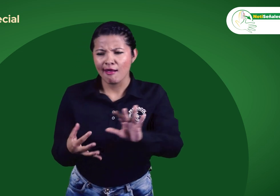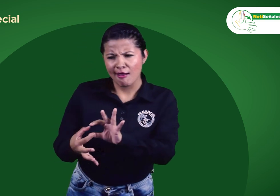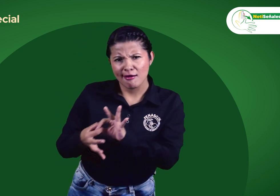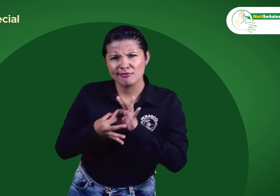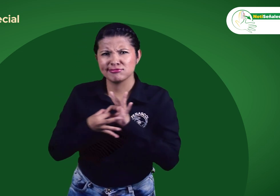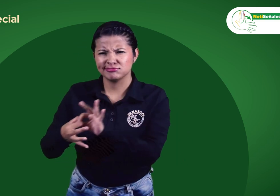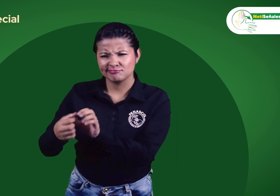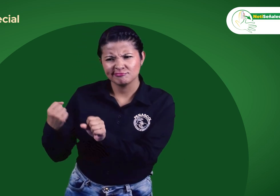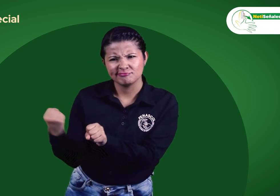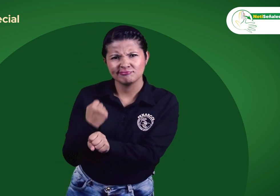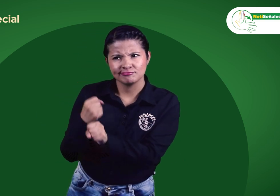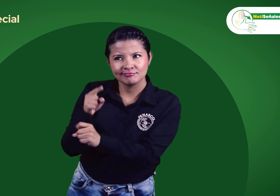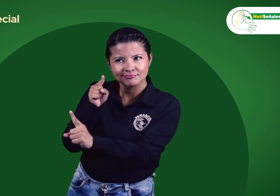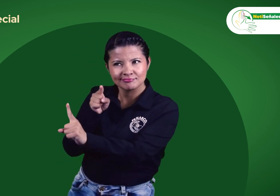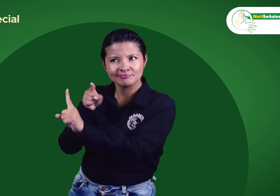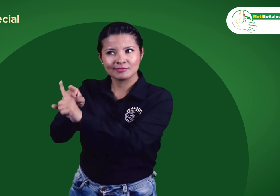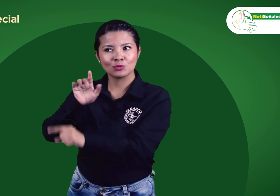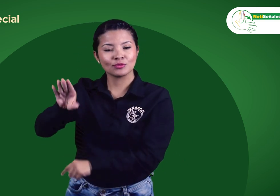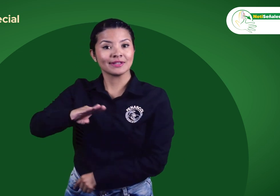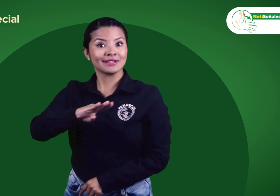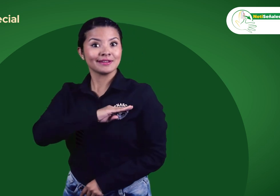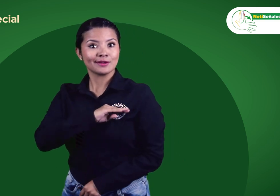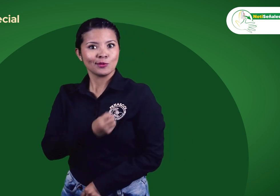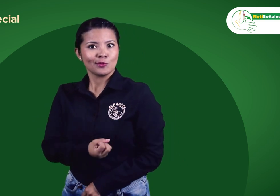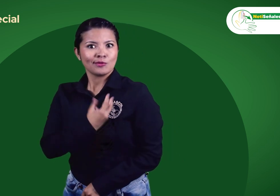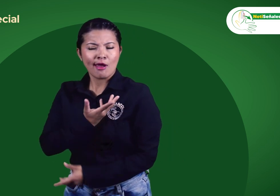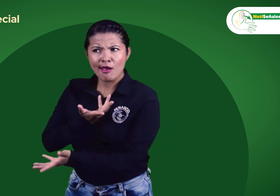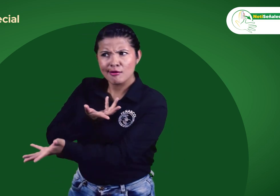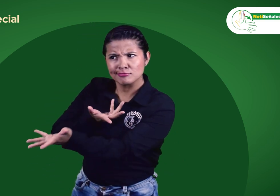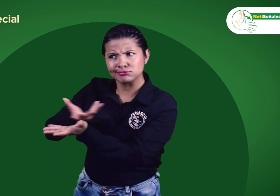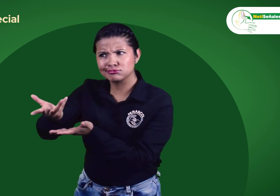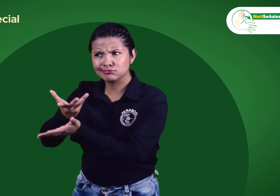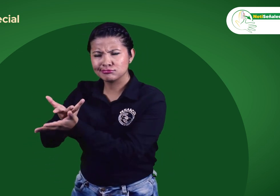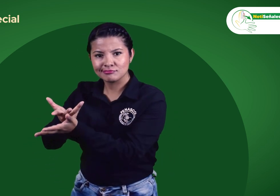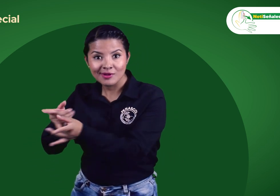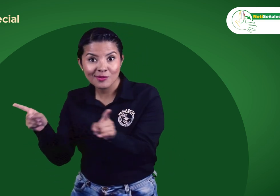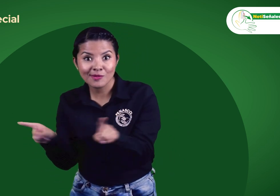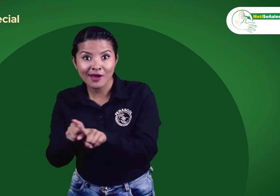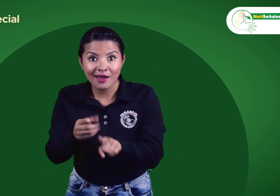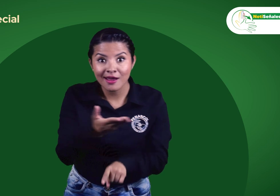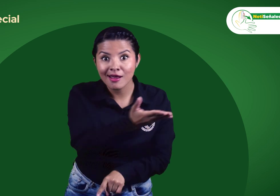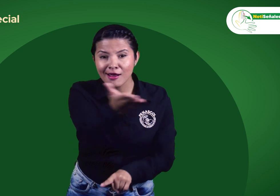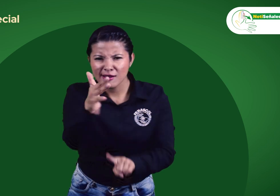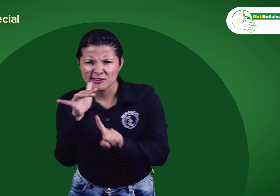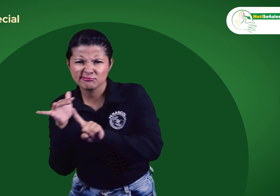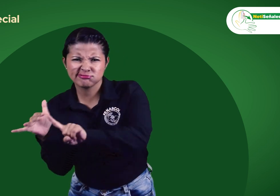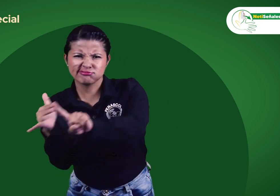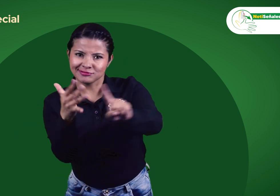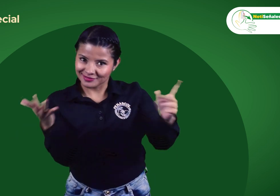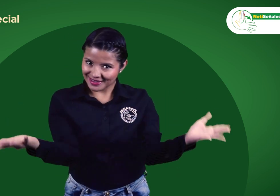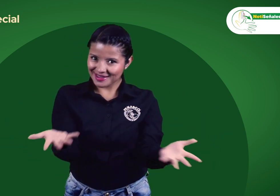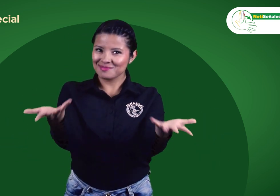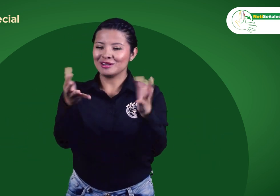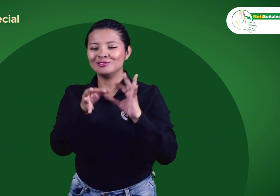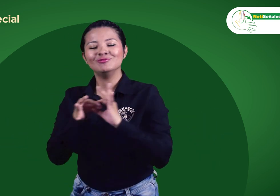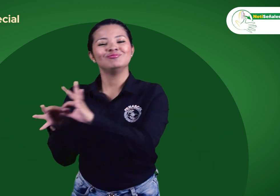sirve como ejemplo de unión trabajo e incidencia y la idea es que ustedes se sumen vamos unidos